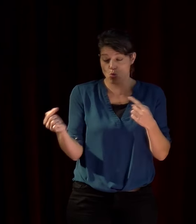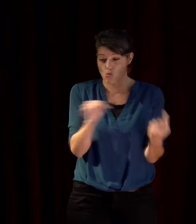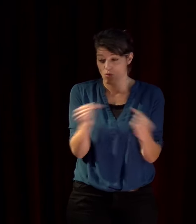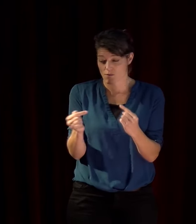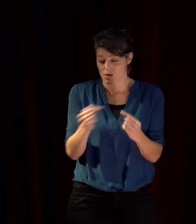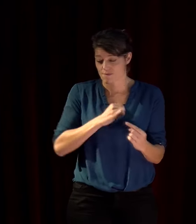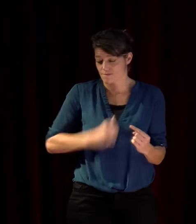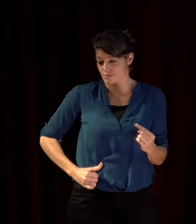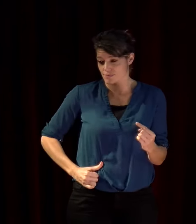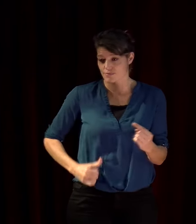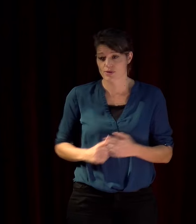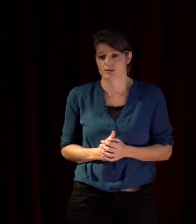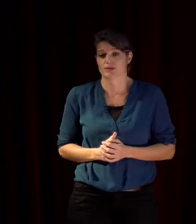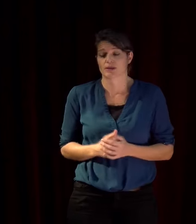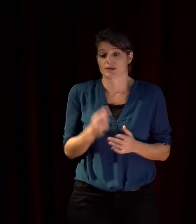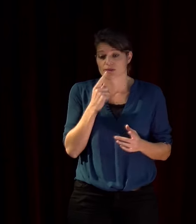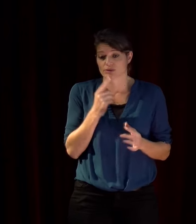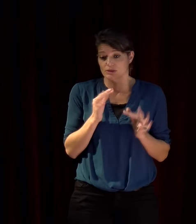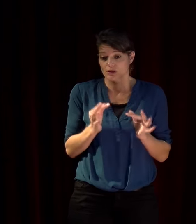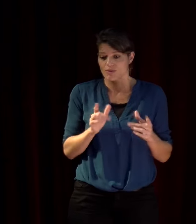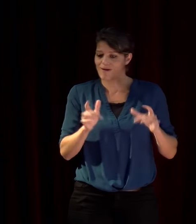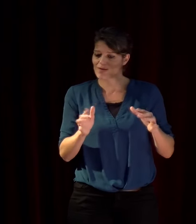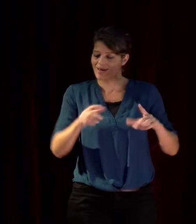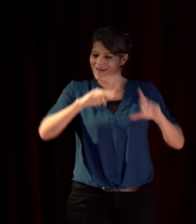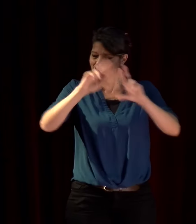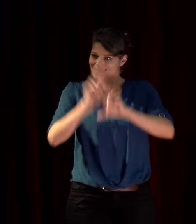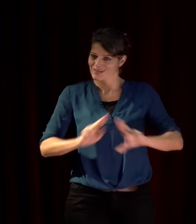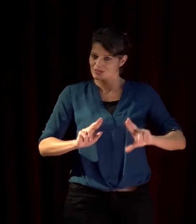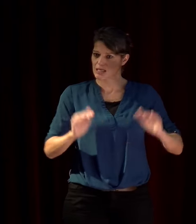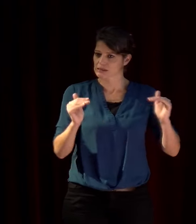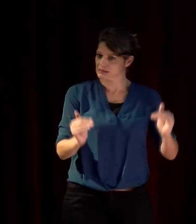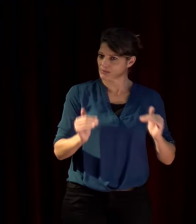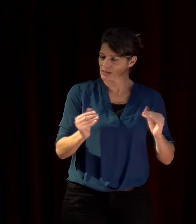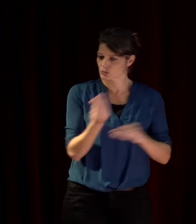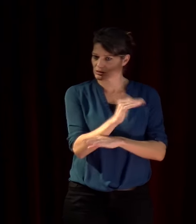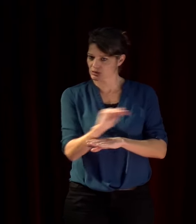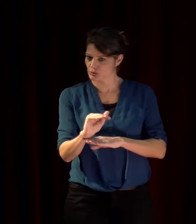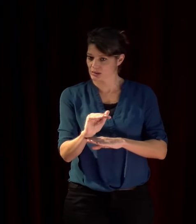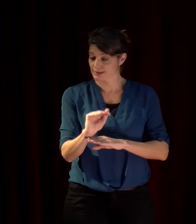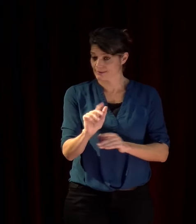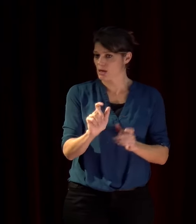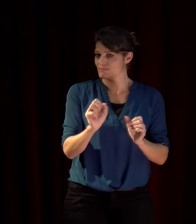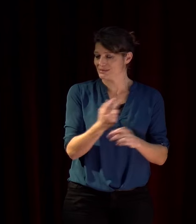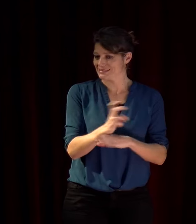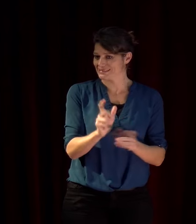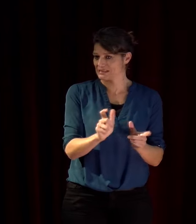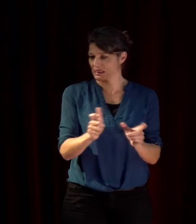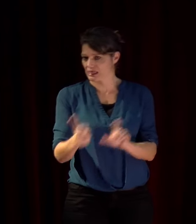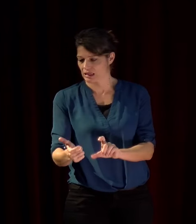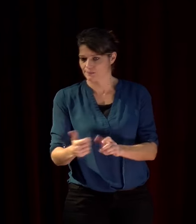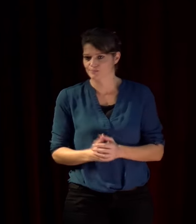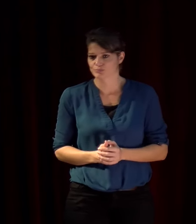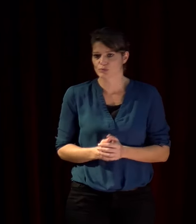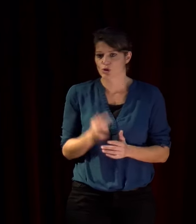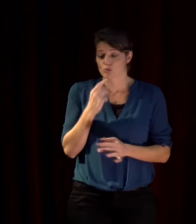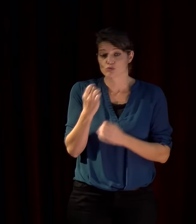à la sécurité et à la stabilité internationale depuis quelques années le GIEC a mis en